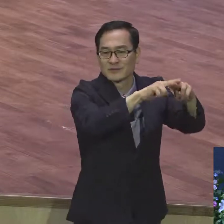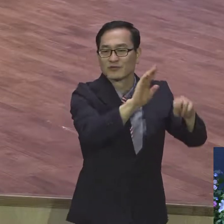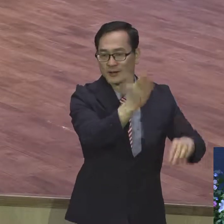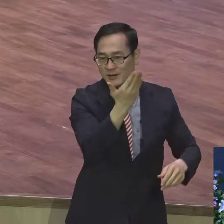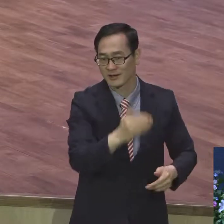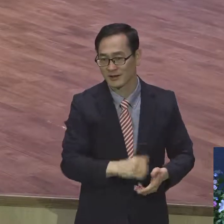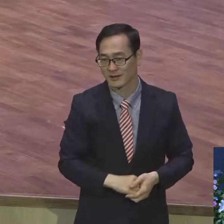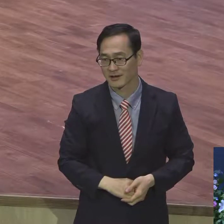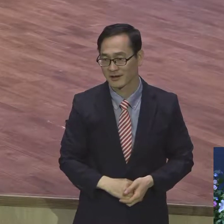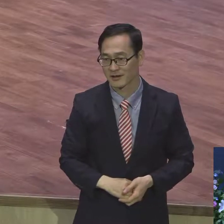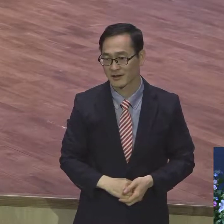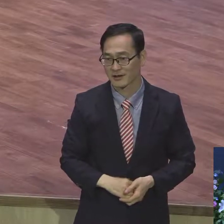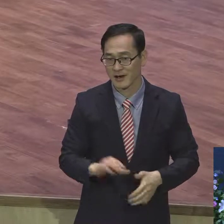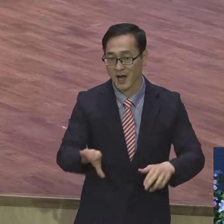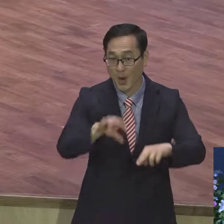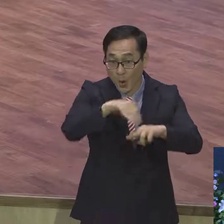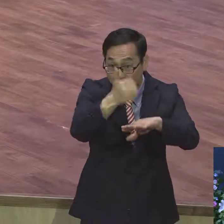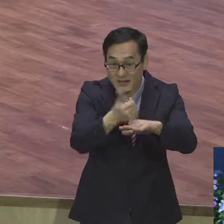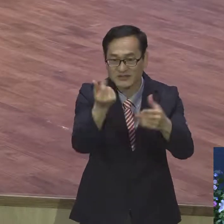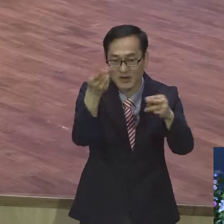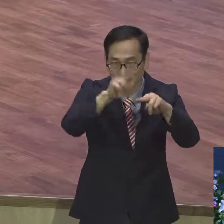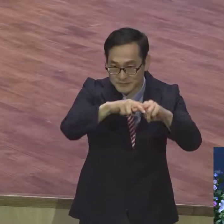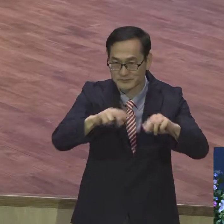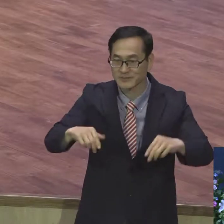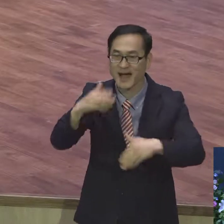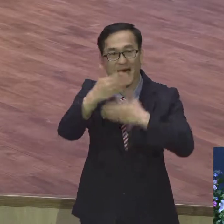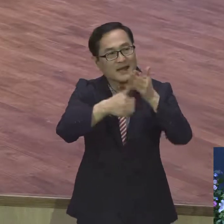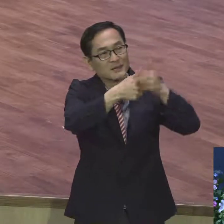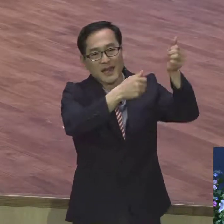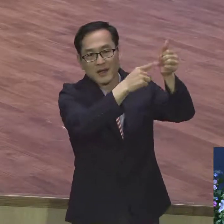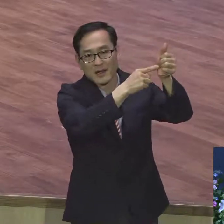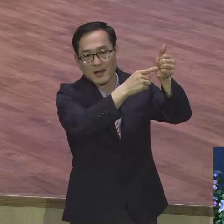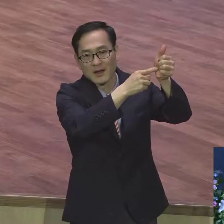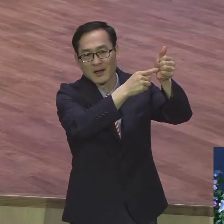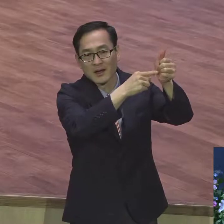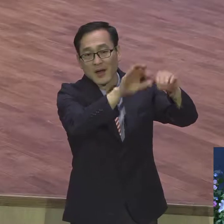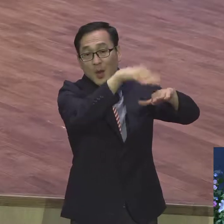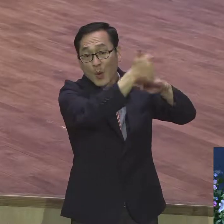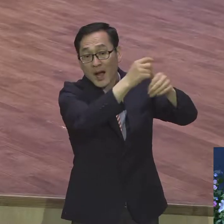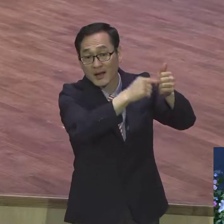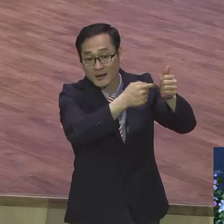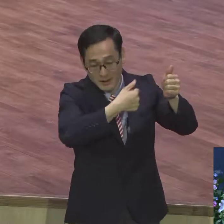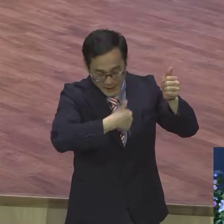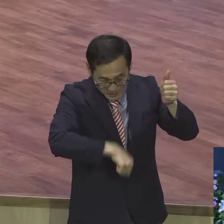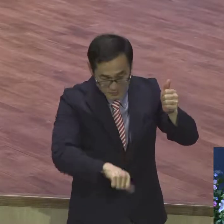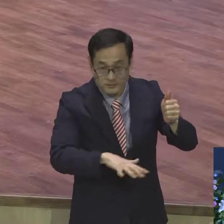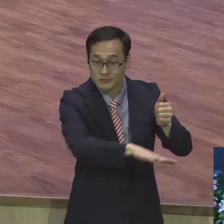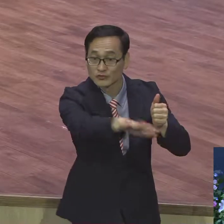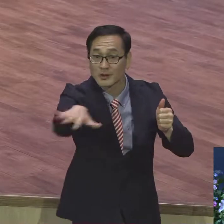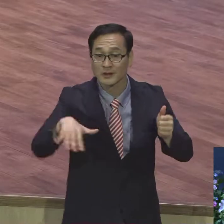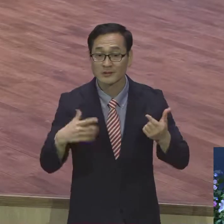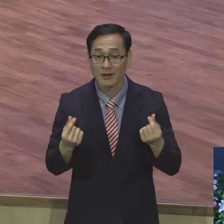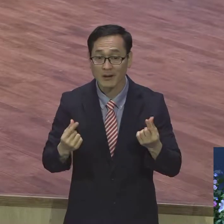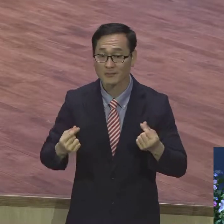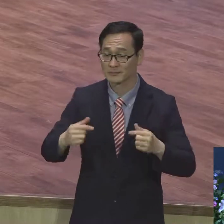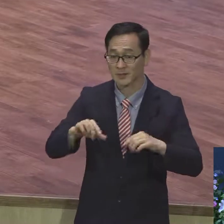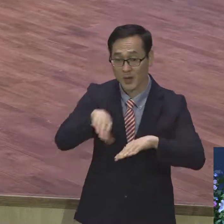타는 완전한 신분 변화가 일어난 것을 성도라 그럽니다. 성도. 오늘 본문인